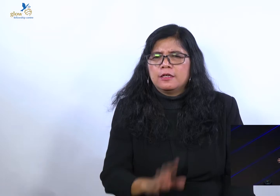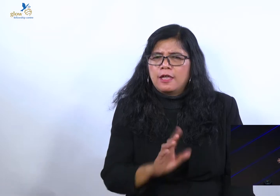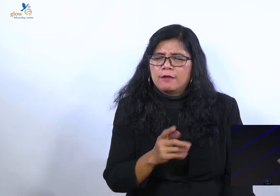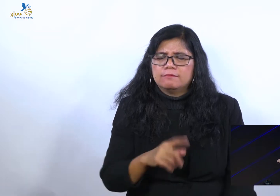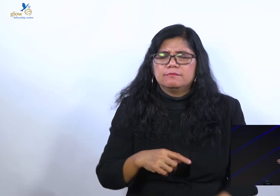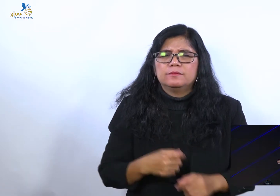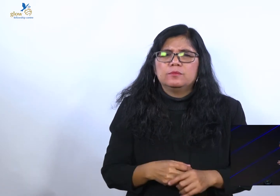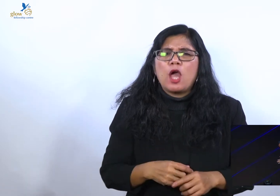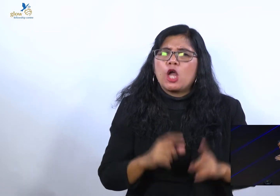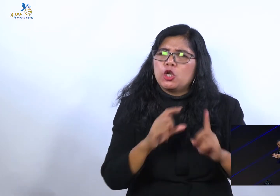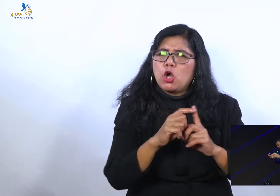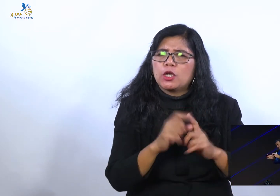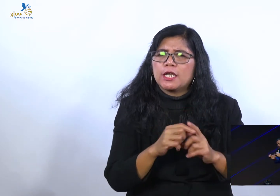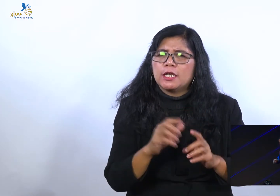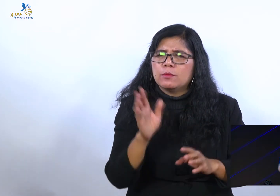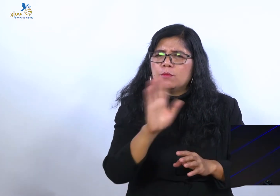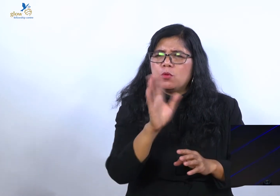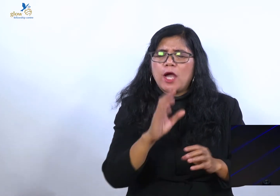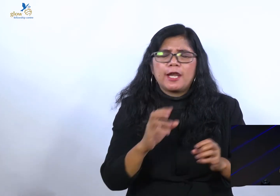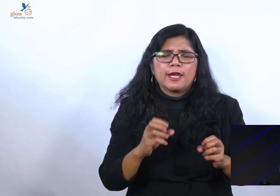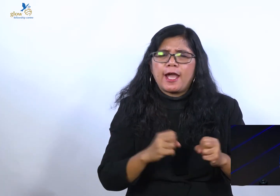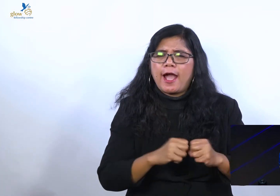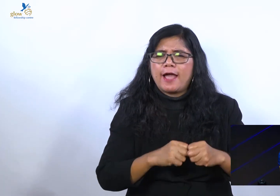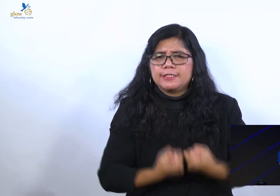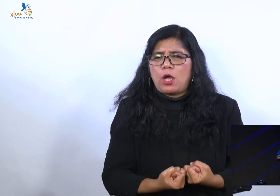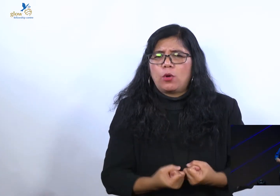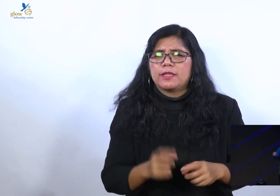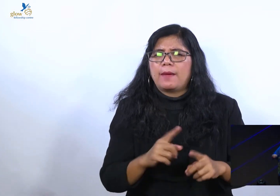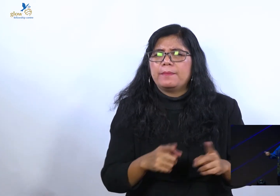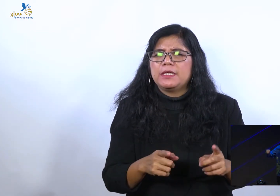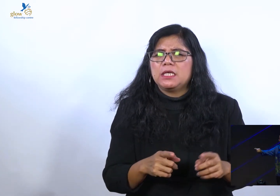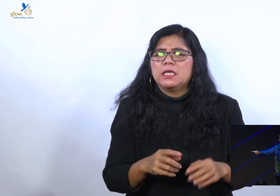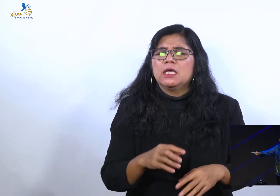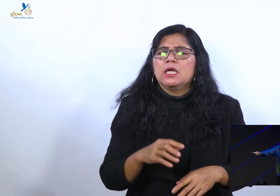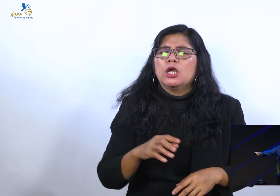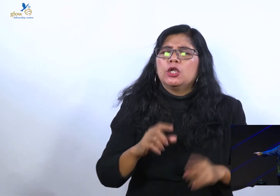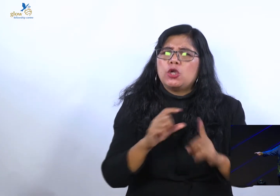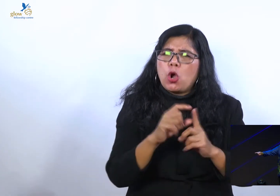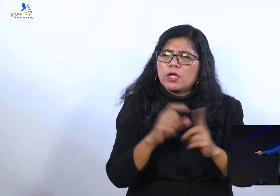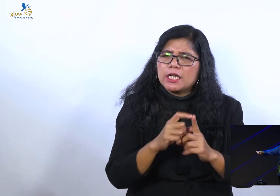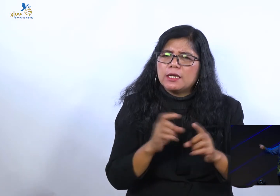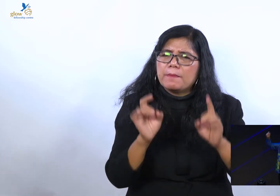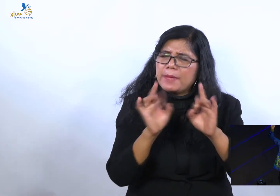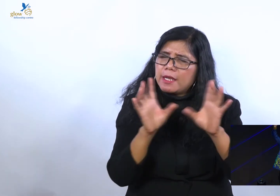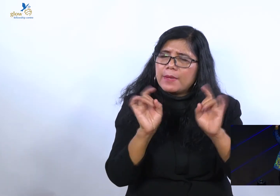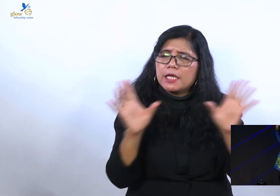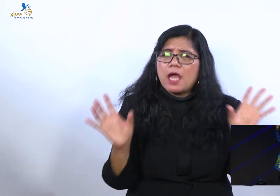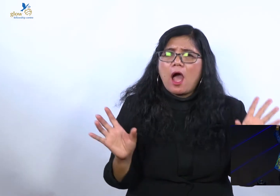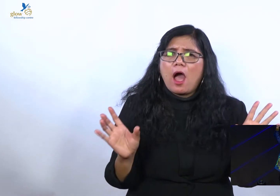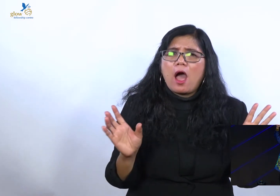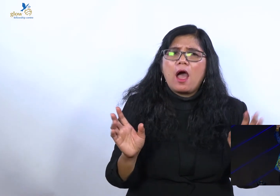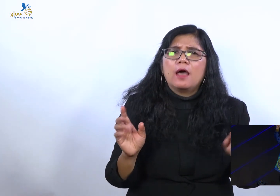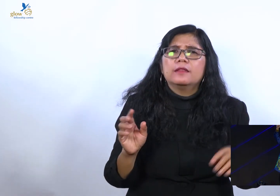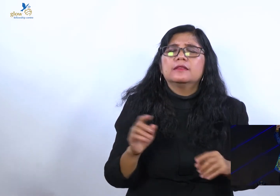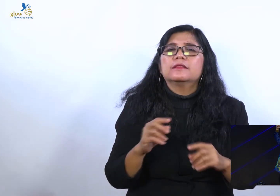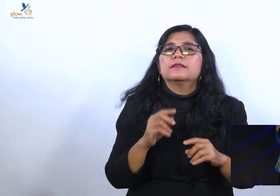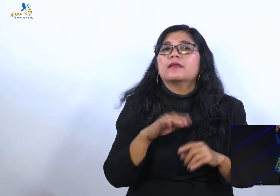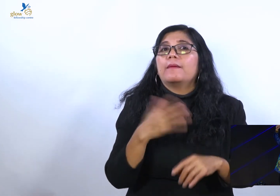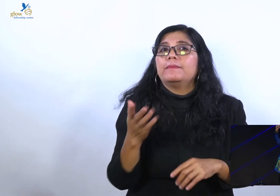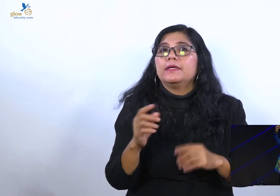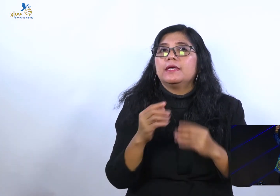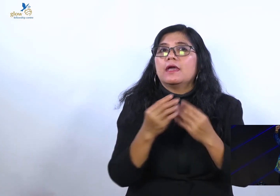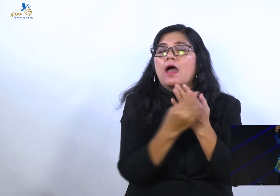doktrin itu. Hanya mengarahkan pada Alkitab. Dan doktrin bisa berbeda-beda. Tetapi Alkitab.